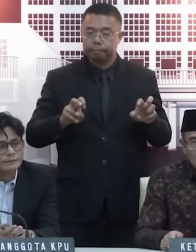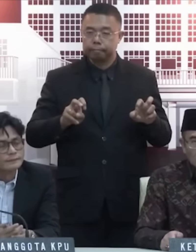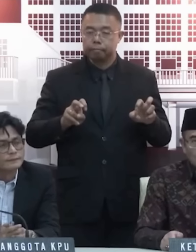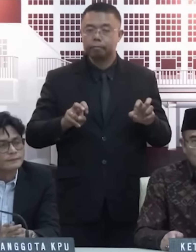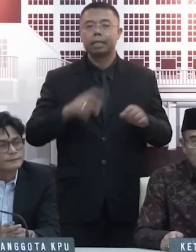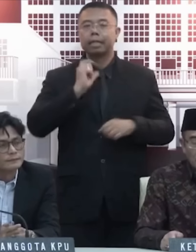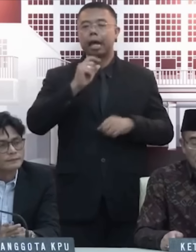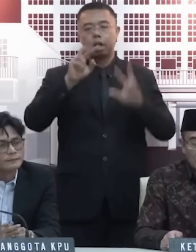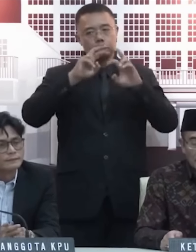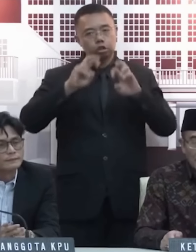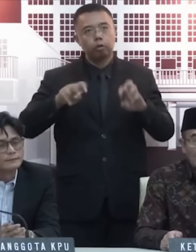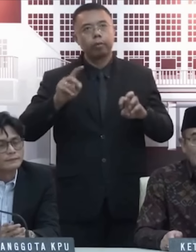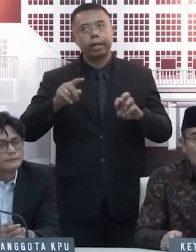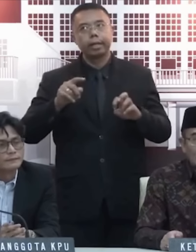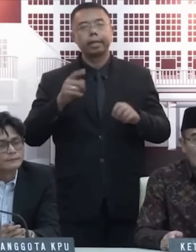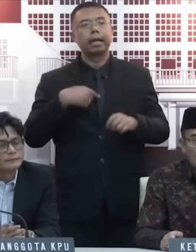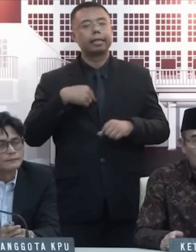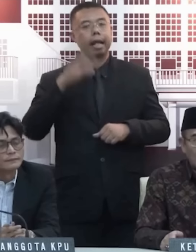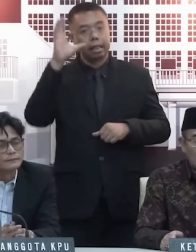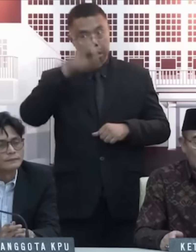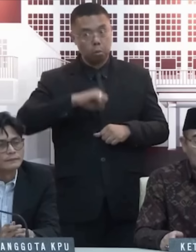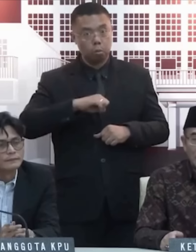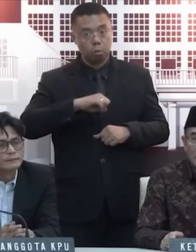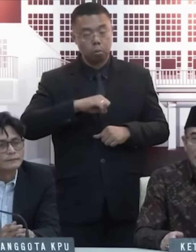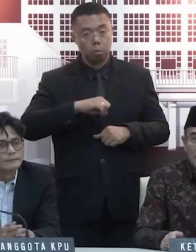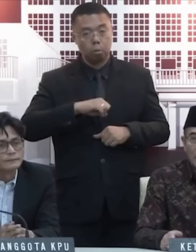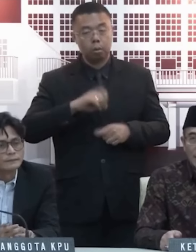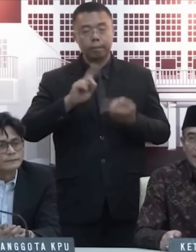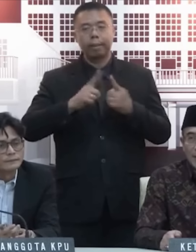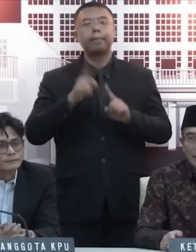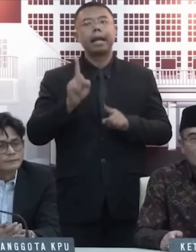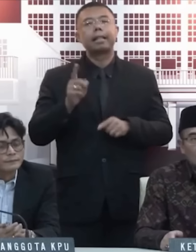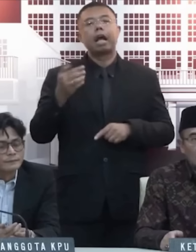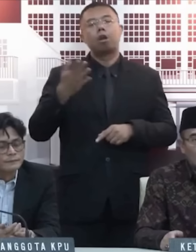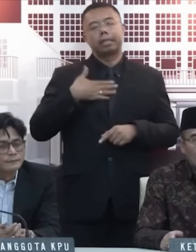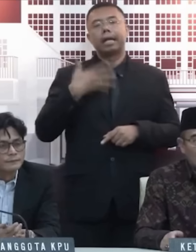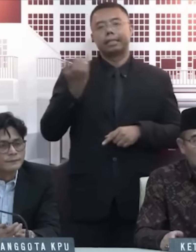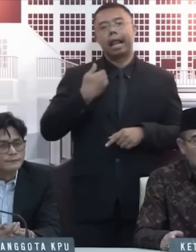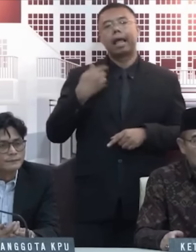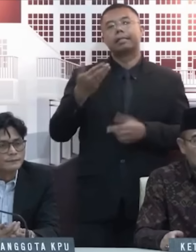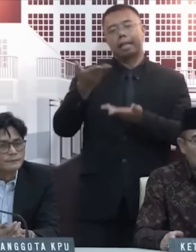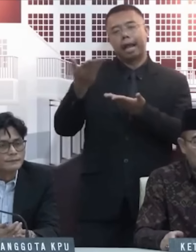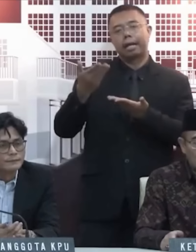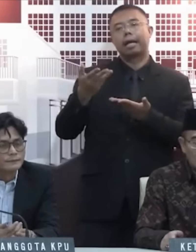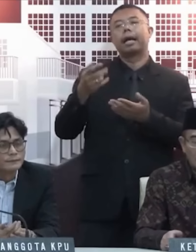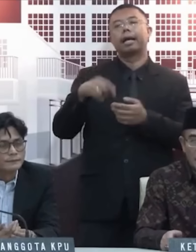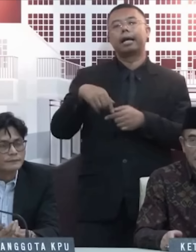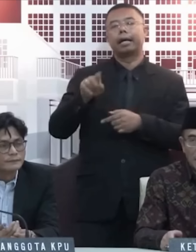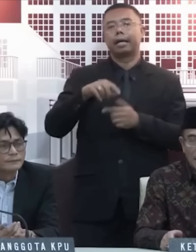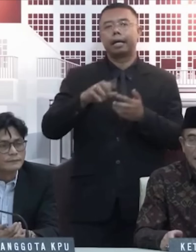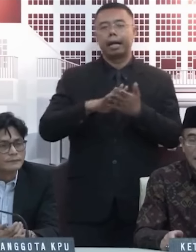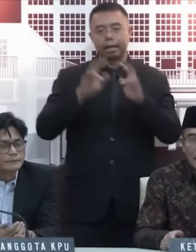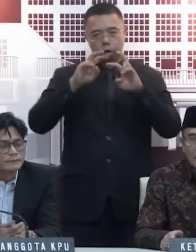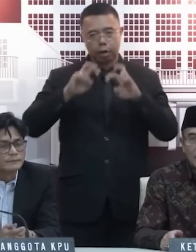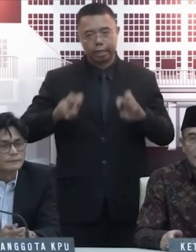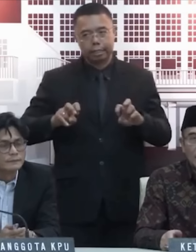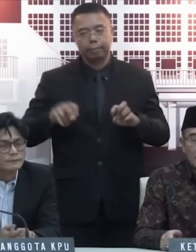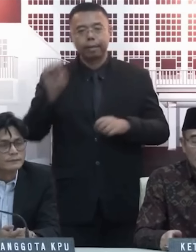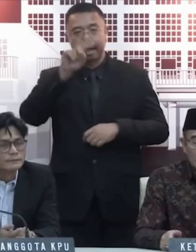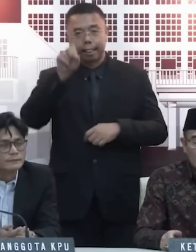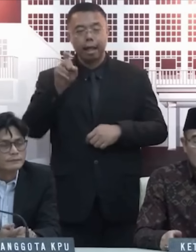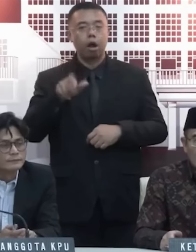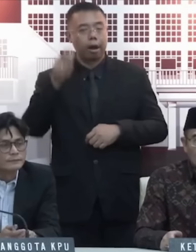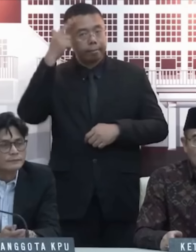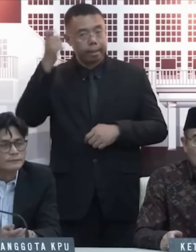Metode survei ini sepanjang yang saya ketahui, teman-teman nanti kalau saya salah tolong dikoreksi, bisa dikonfirmasi pada yang ahli.